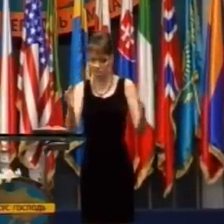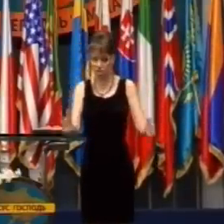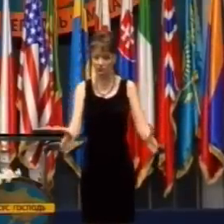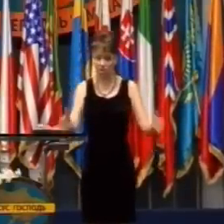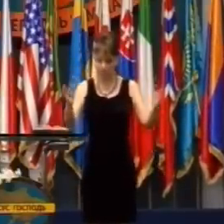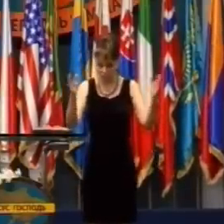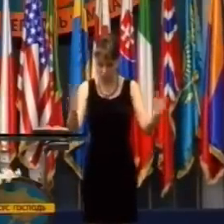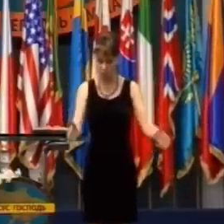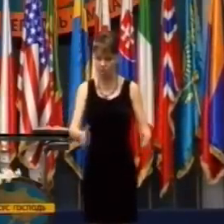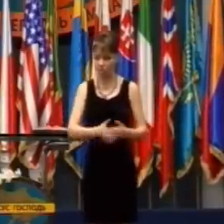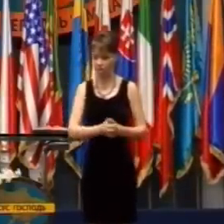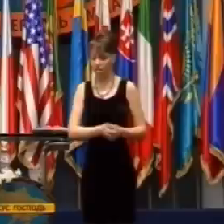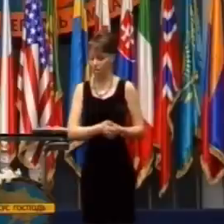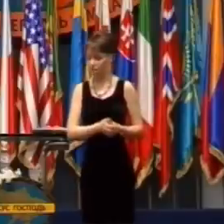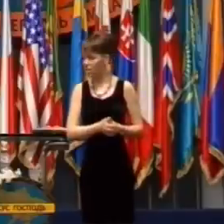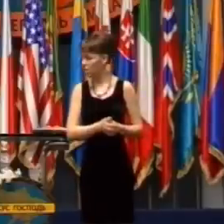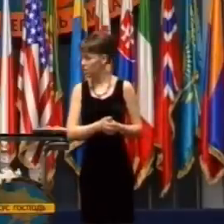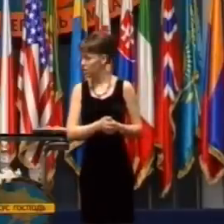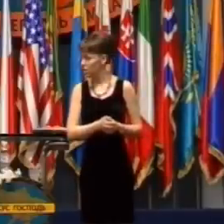ležala tam na ceste